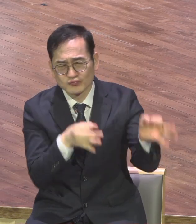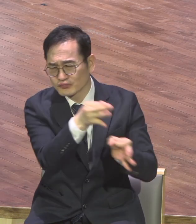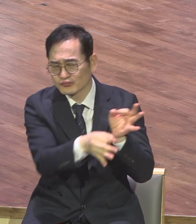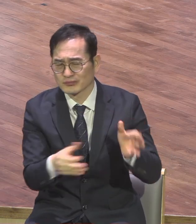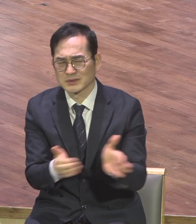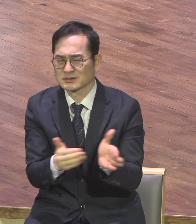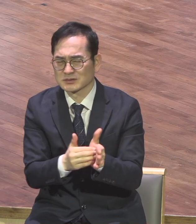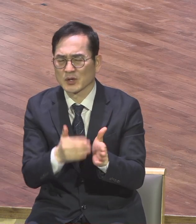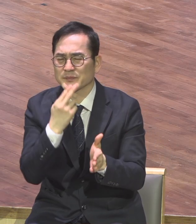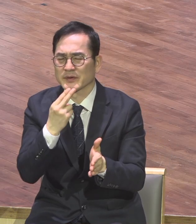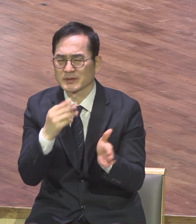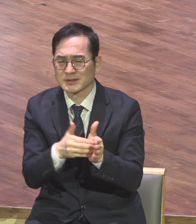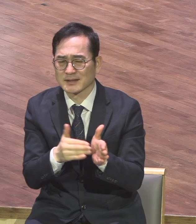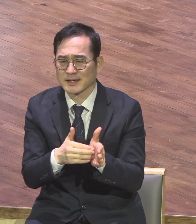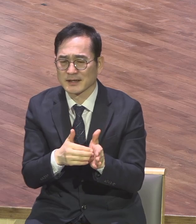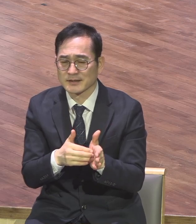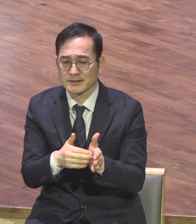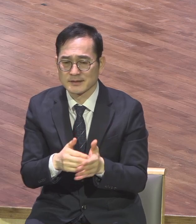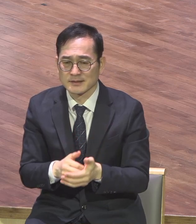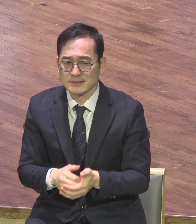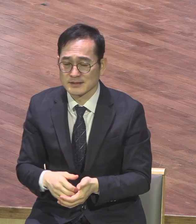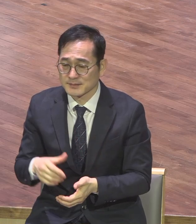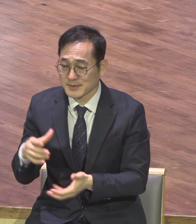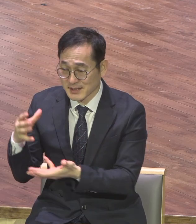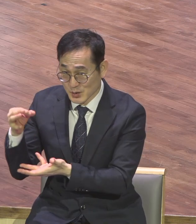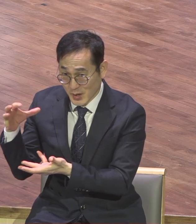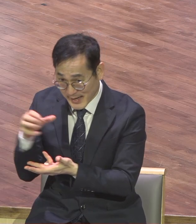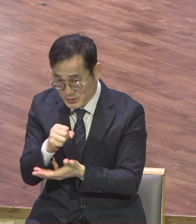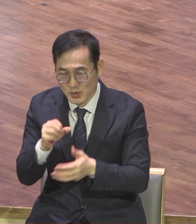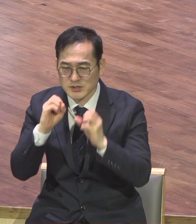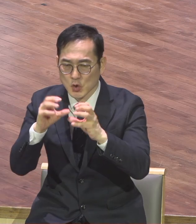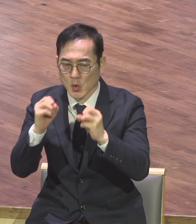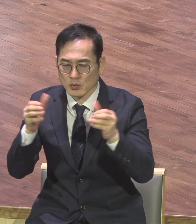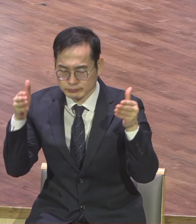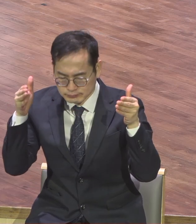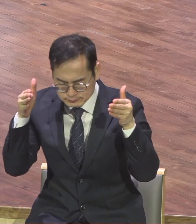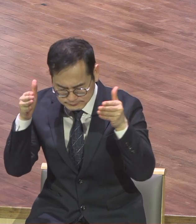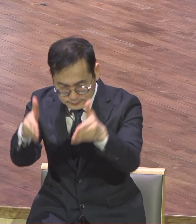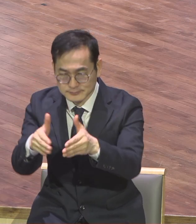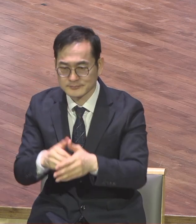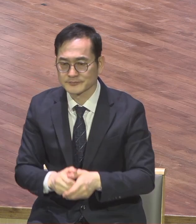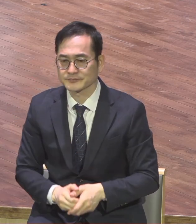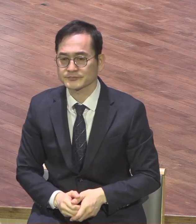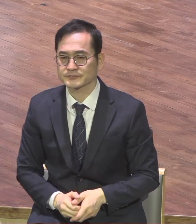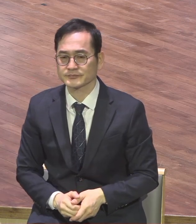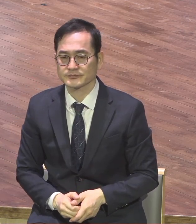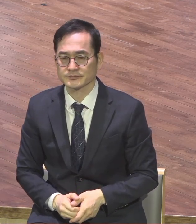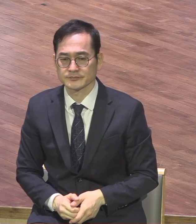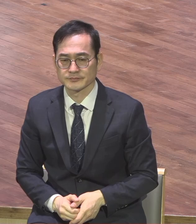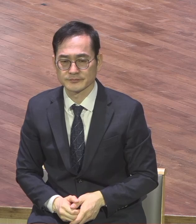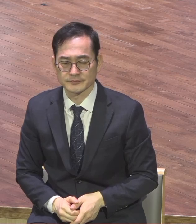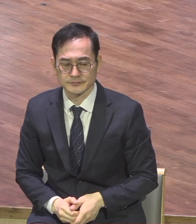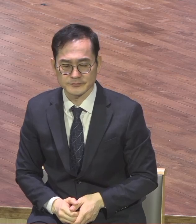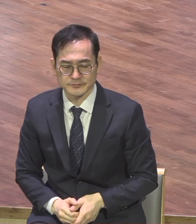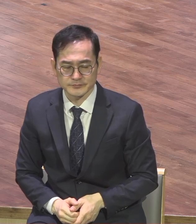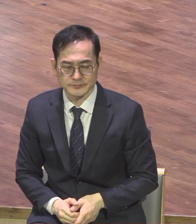오직 이제나 주님이 원하시는 전도와 성교에 올해하게 될 것입니다 이런 시련을 위해서 한 소망 가운데